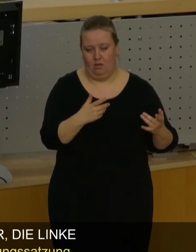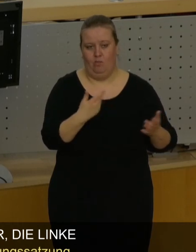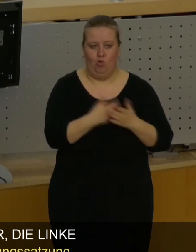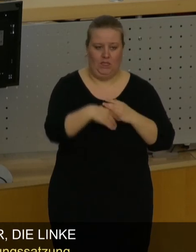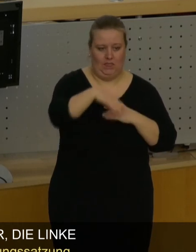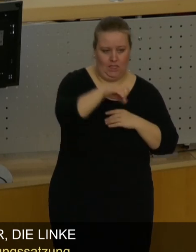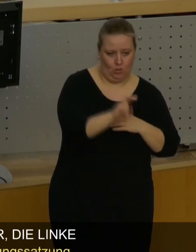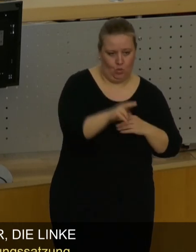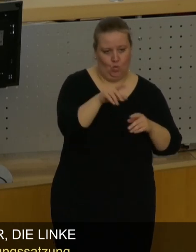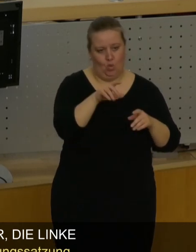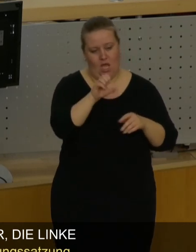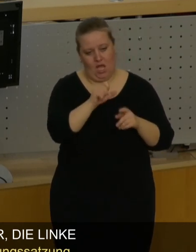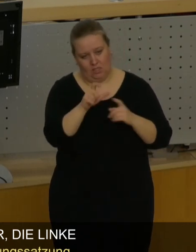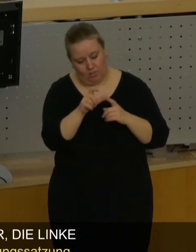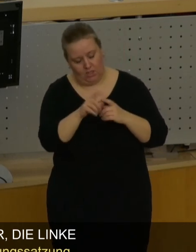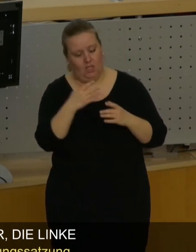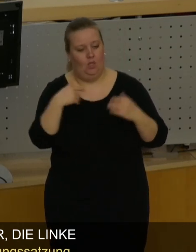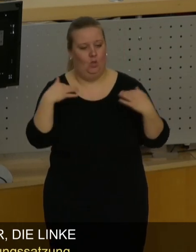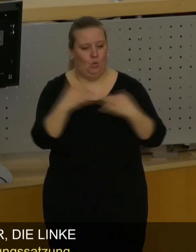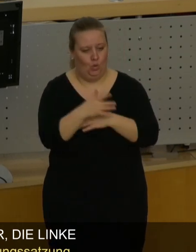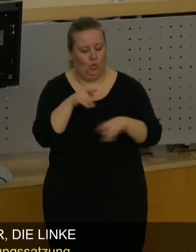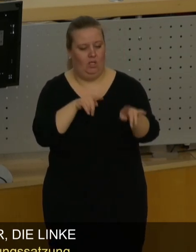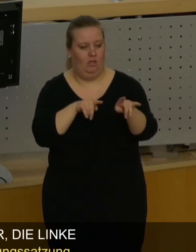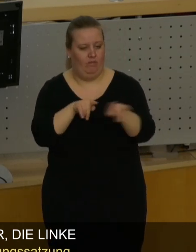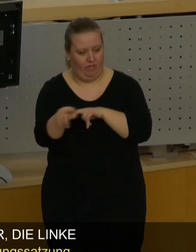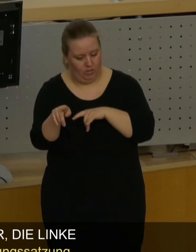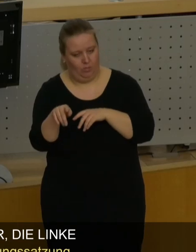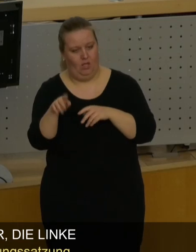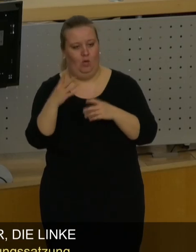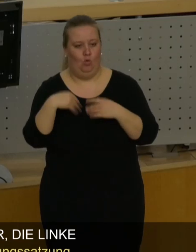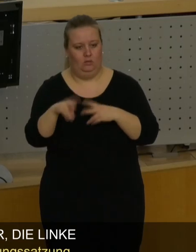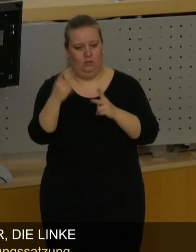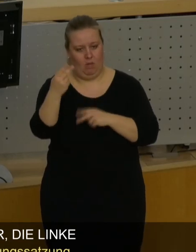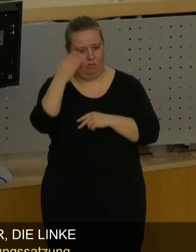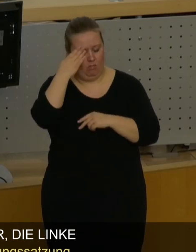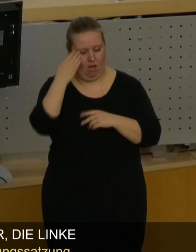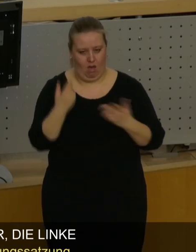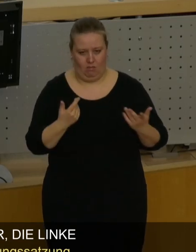von der CDU, SPD, Grünen, Linken, FDP und den beiden Piraten.